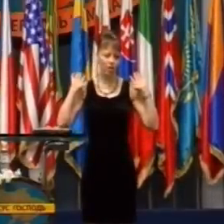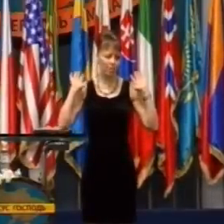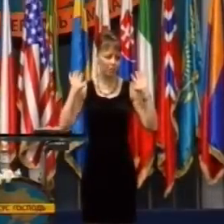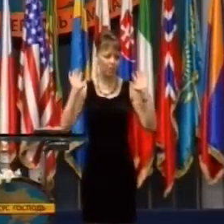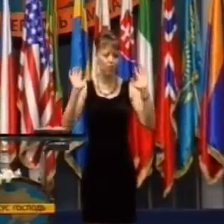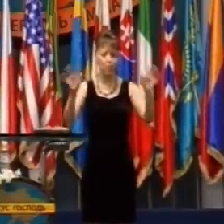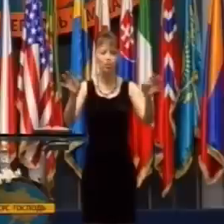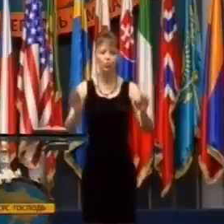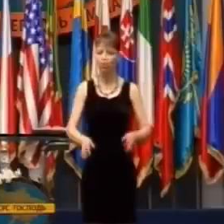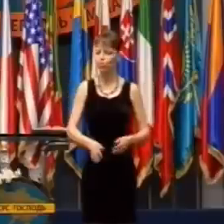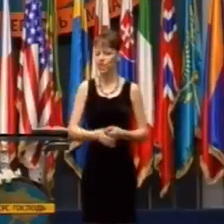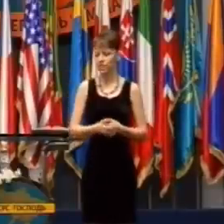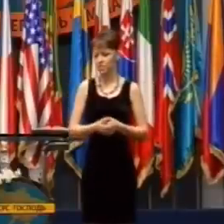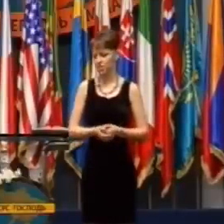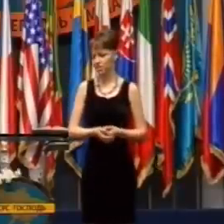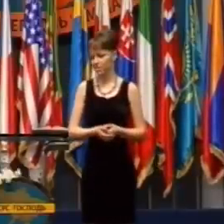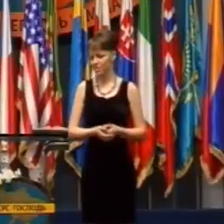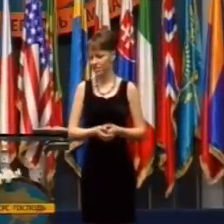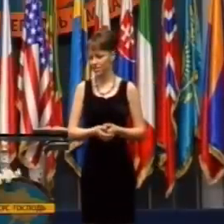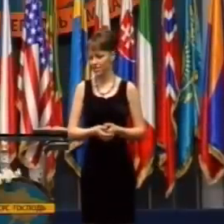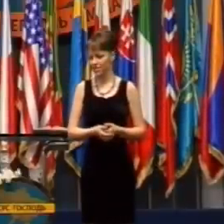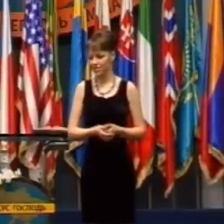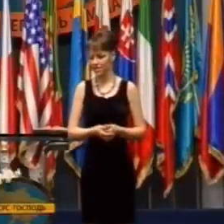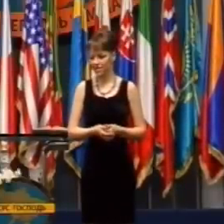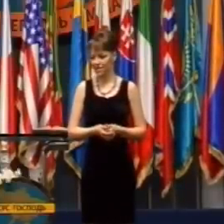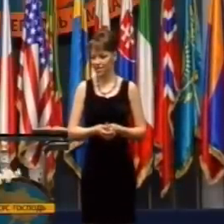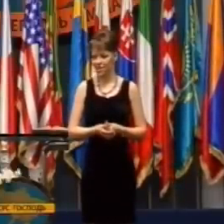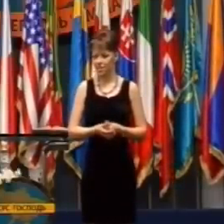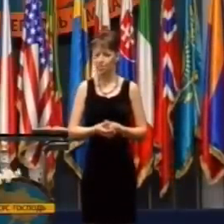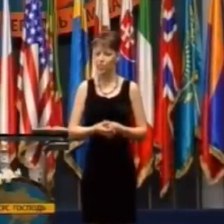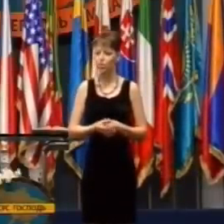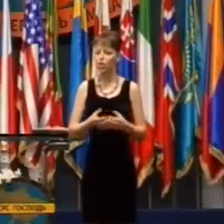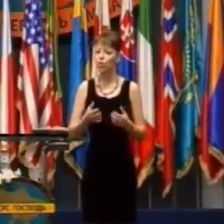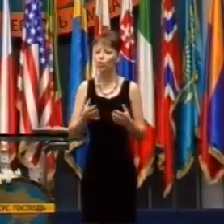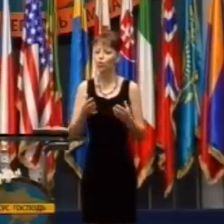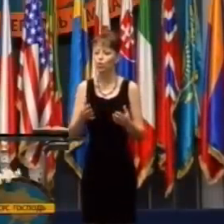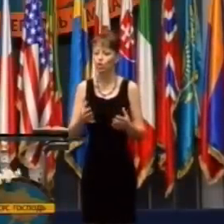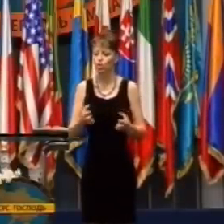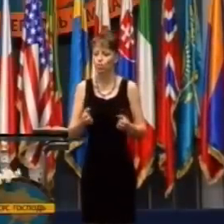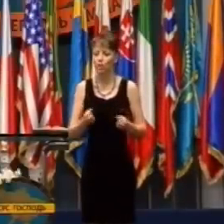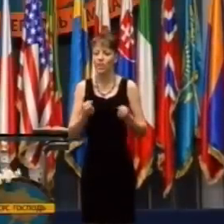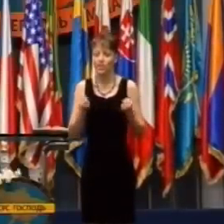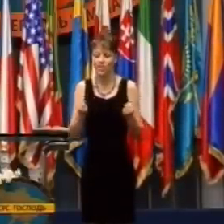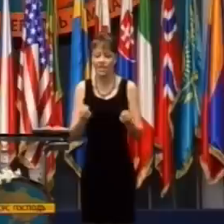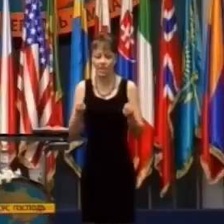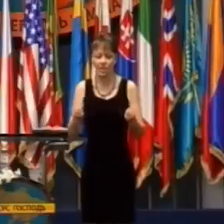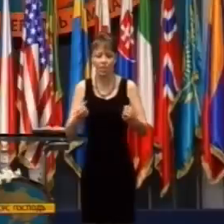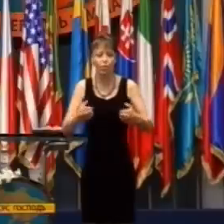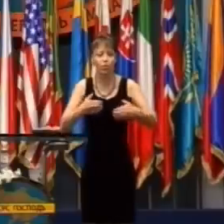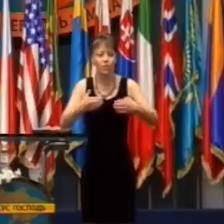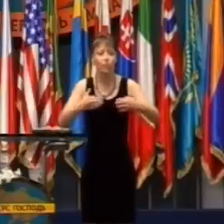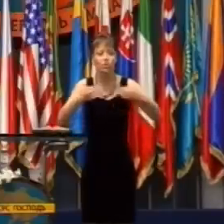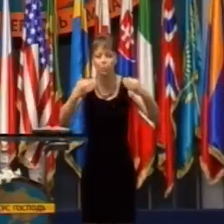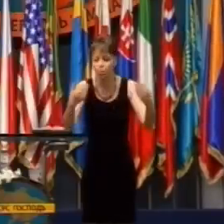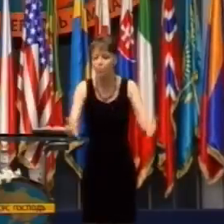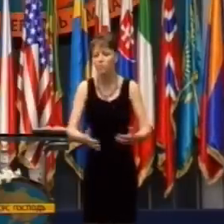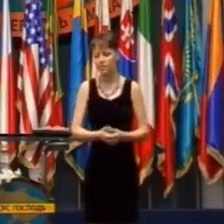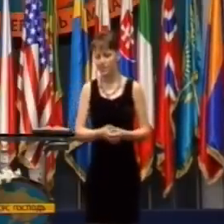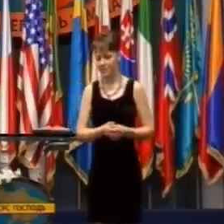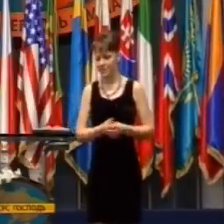Boh ti privedie do cesty milión ľudí, pretože chce, aby všetci ľudia boli milovaní.